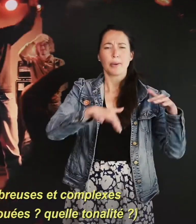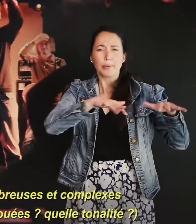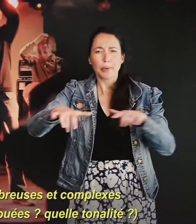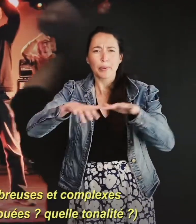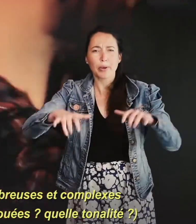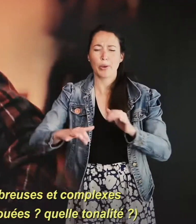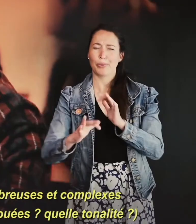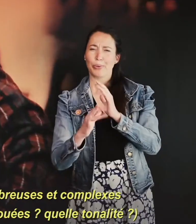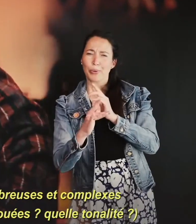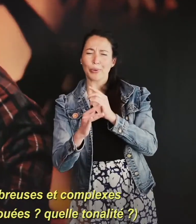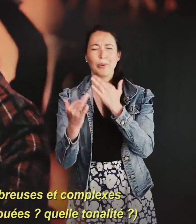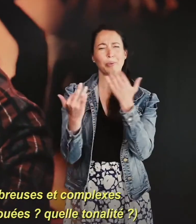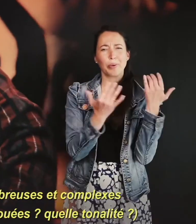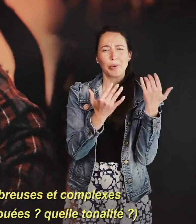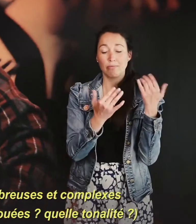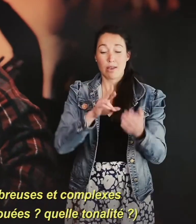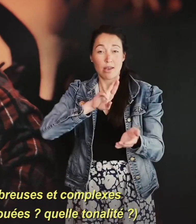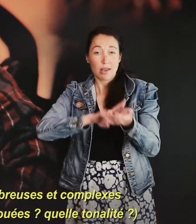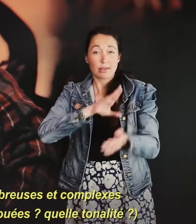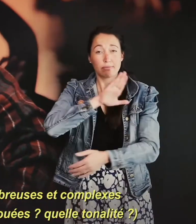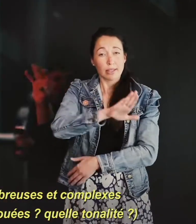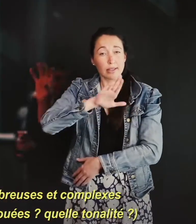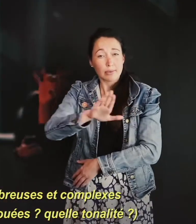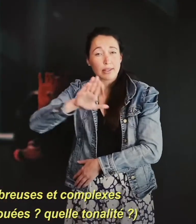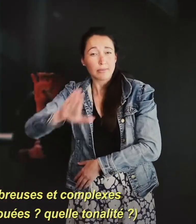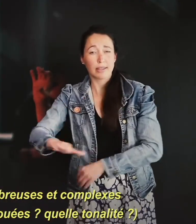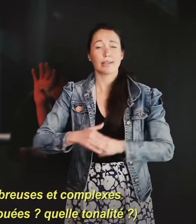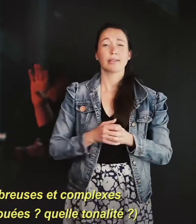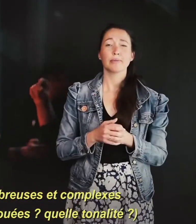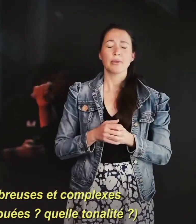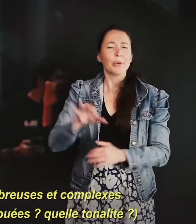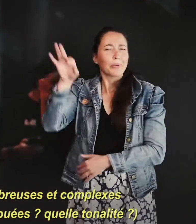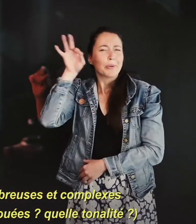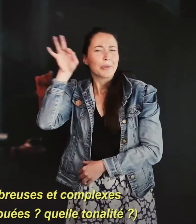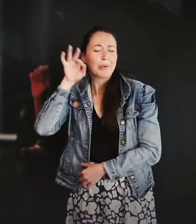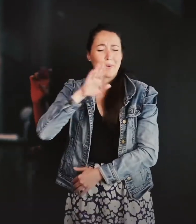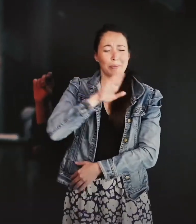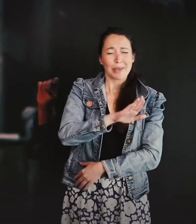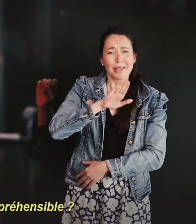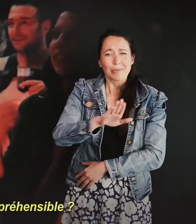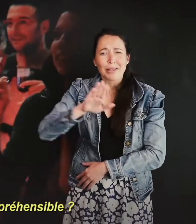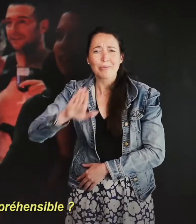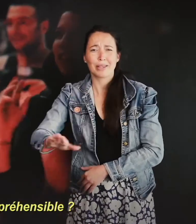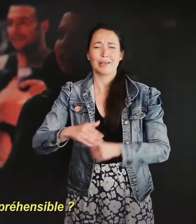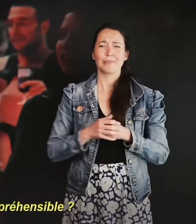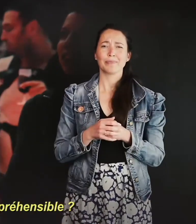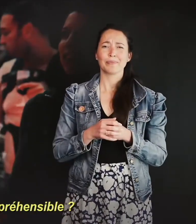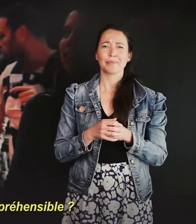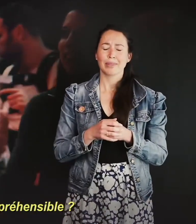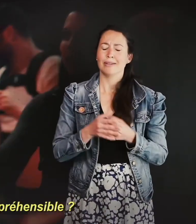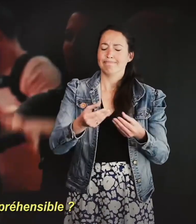complexes ? Quel instrument joue ? Quelles notes sont jouées ? Quelles tonalités ? Sans rendre le message